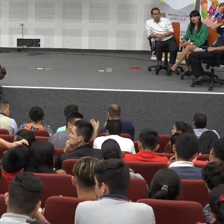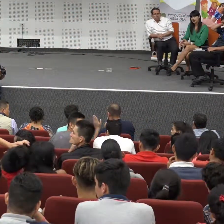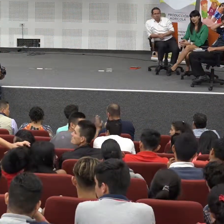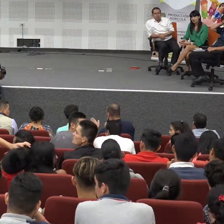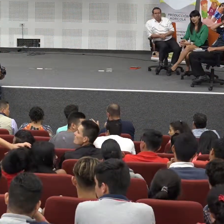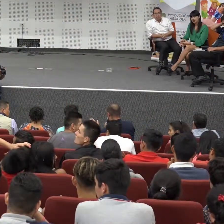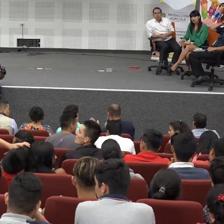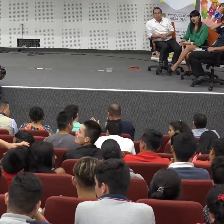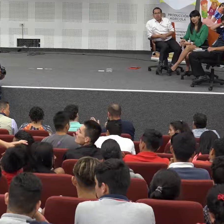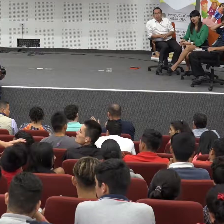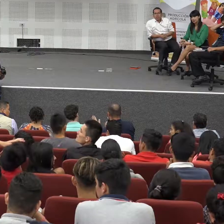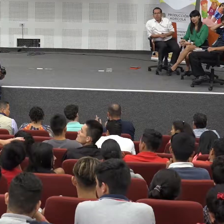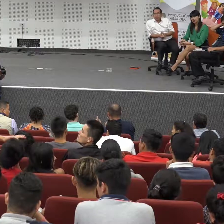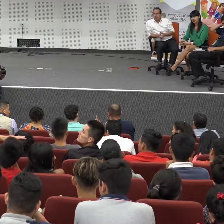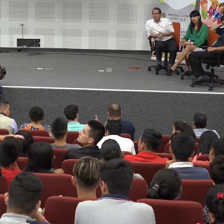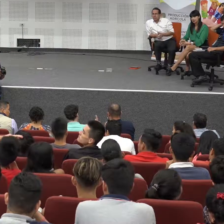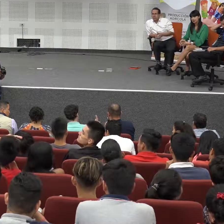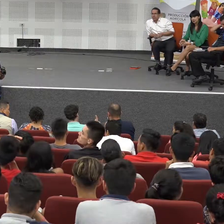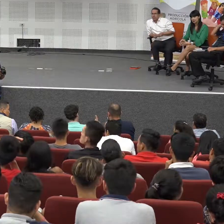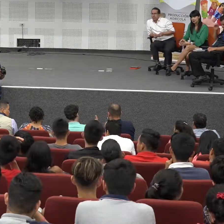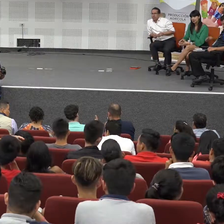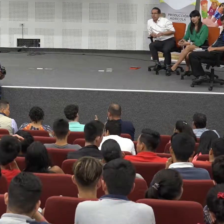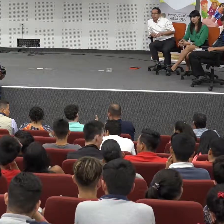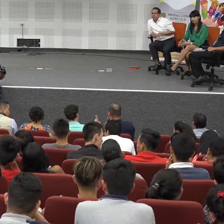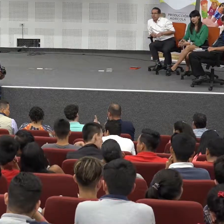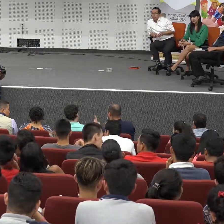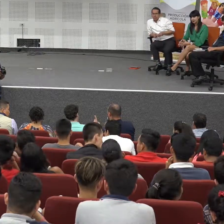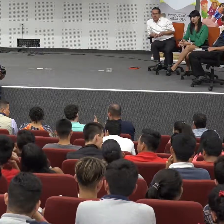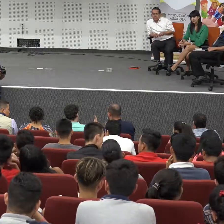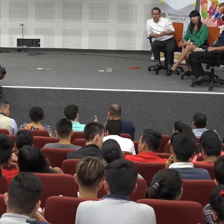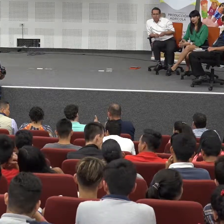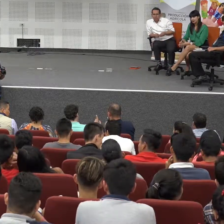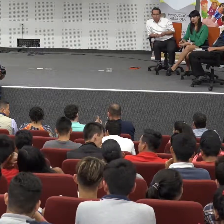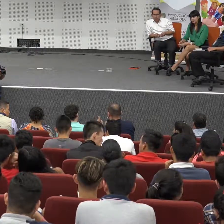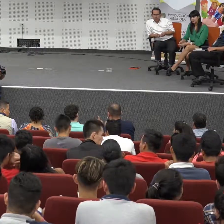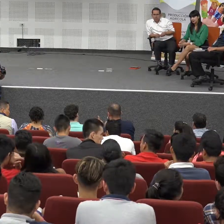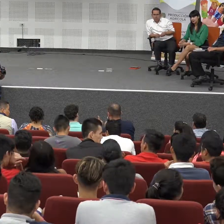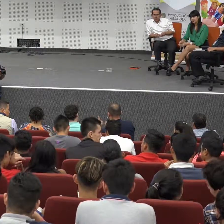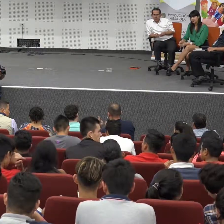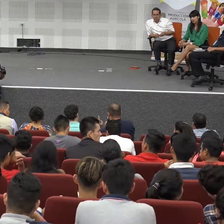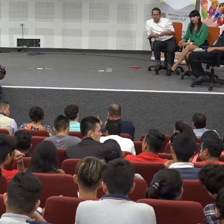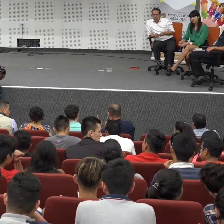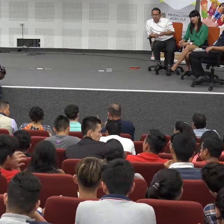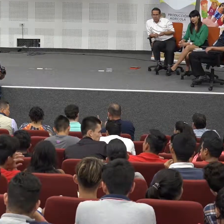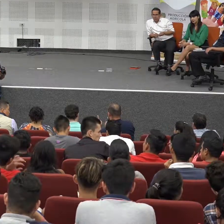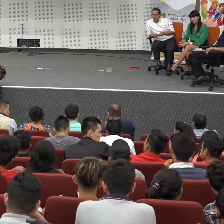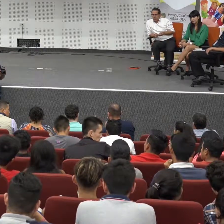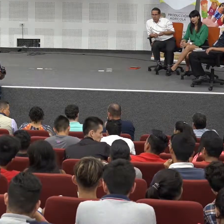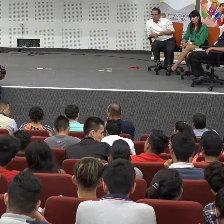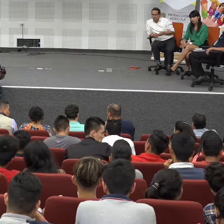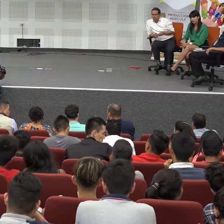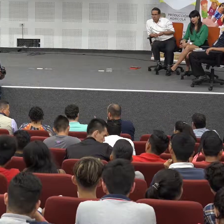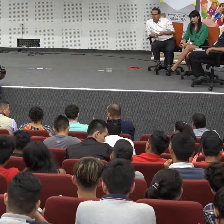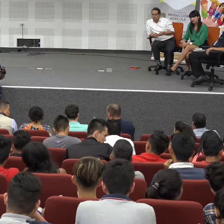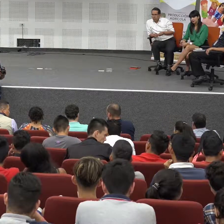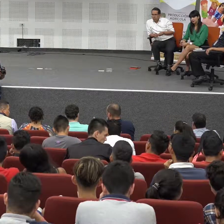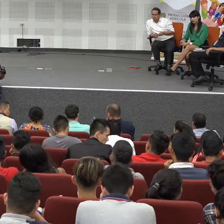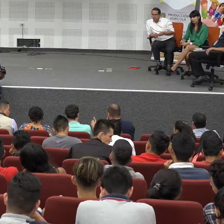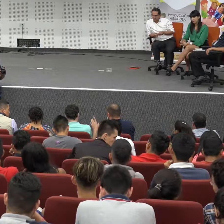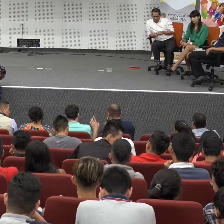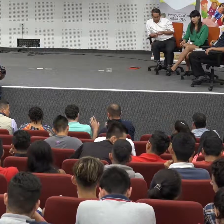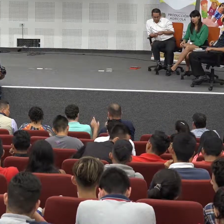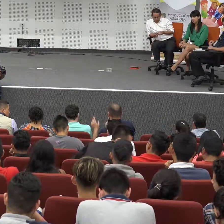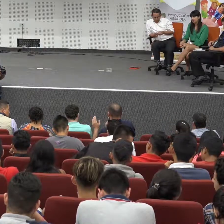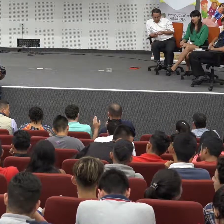ciegamente sin preparación ha hecho que muchos sordos vayan a la escuela regular y no se ofrezca ahí la educación que